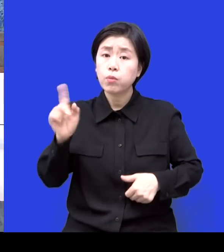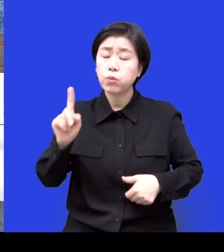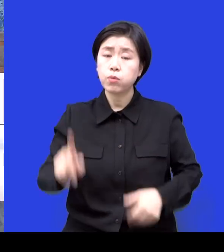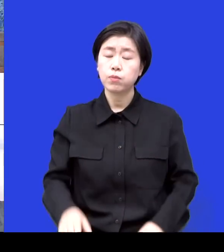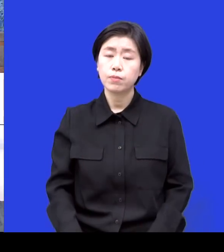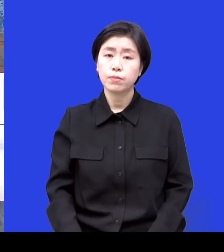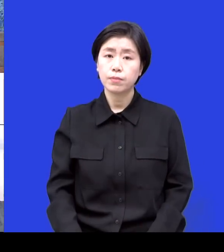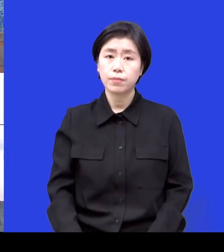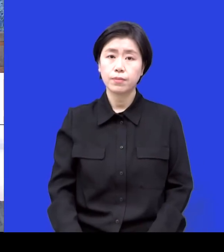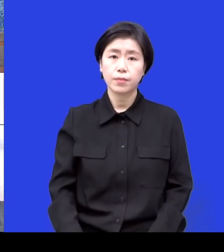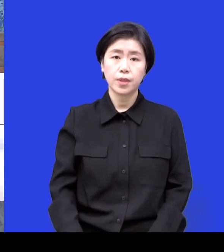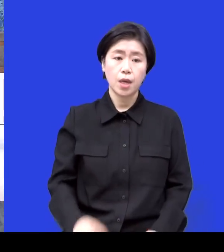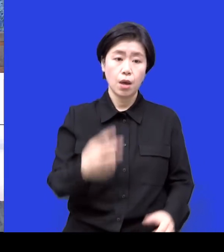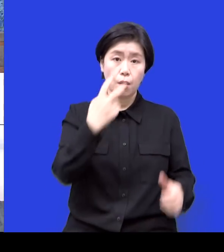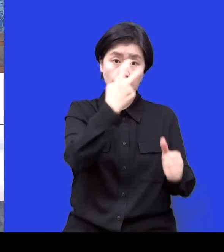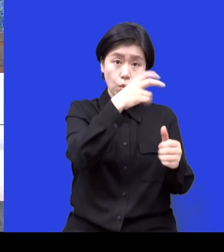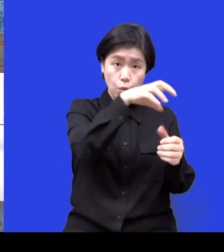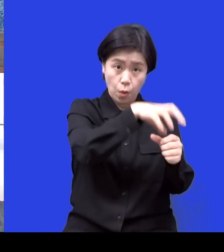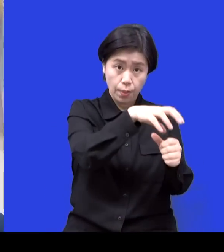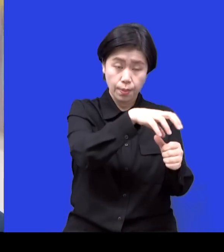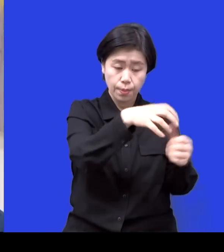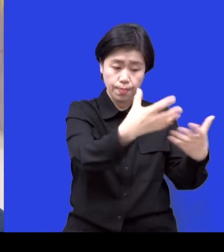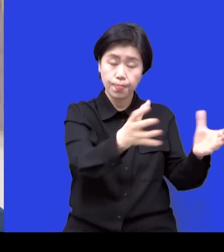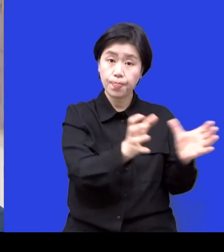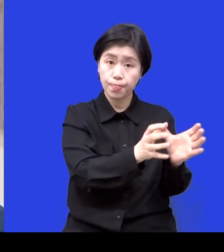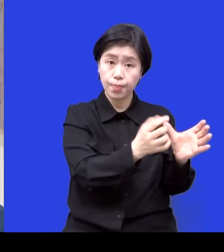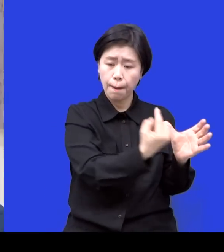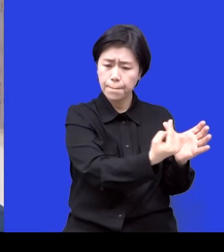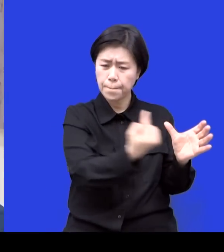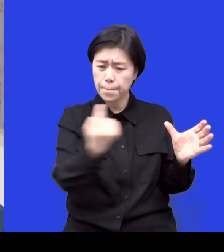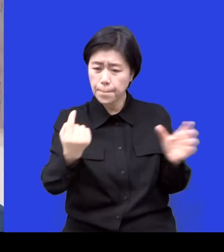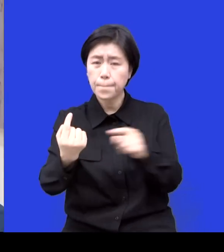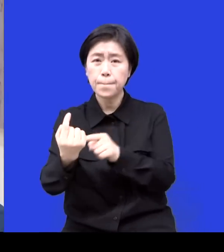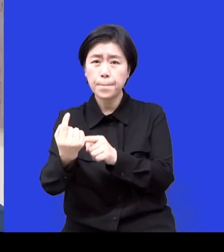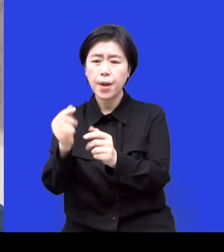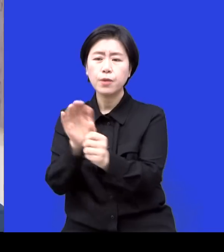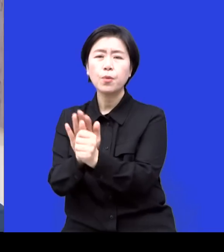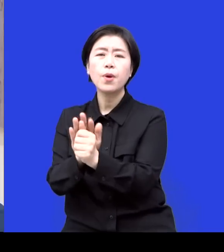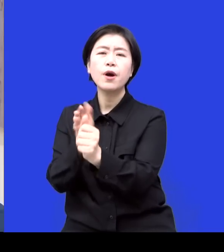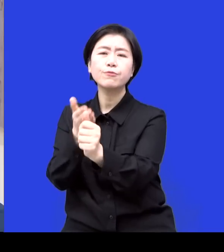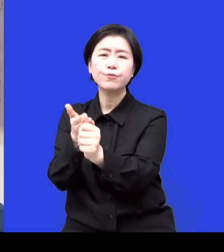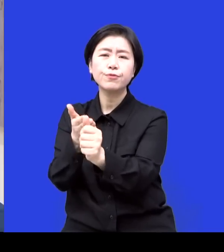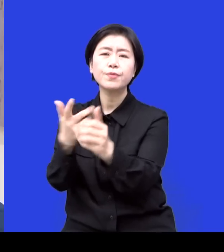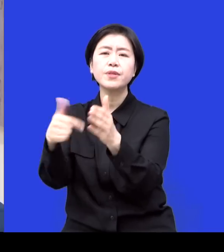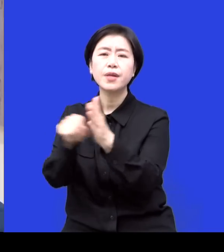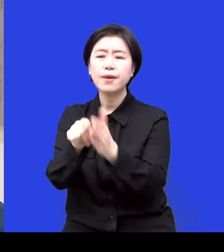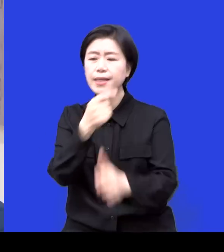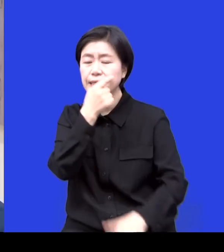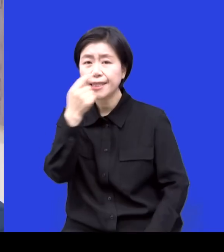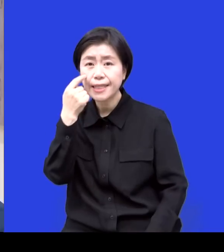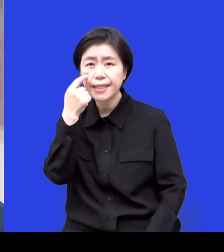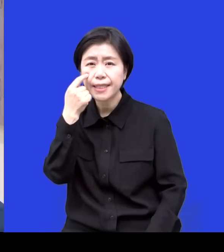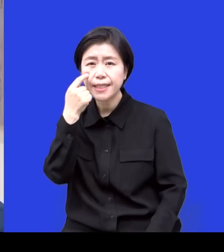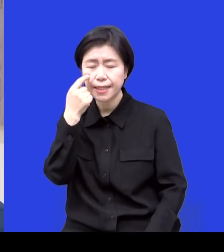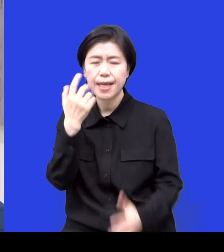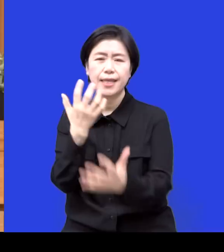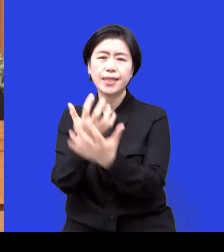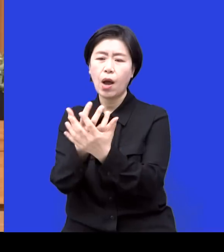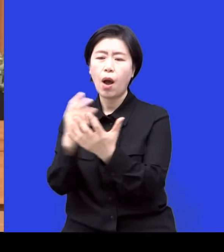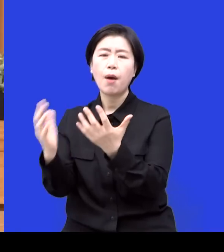아이들이기 때문에 퇴소한 아이들을 정부에서 이렇게 지원해주는 부분 서류가 있어서 네. 그거가 그게 있어야